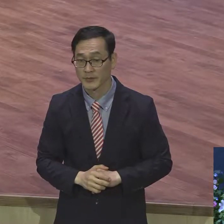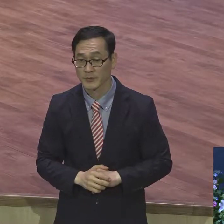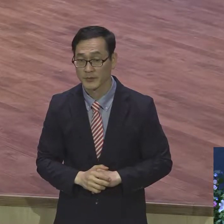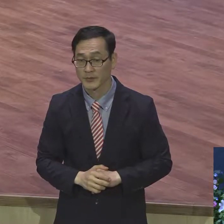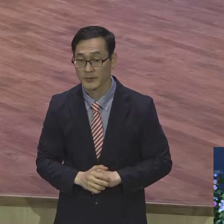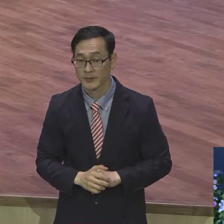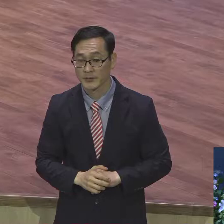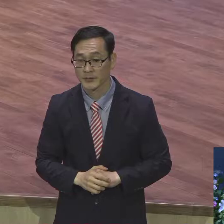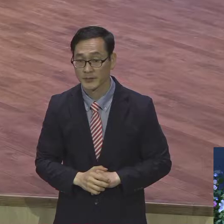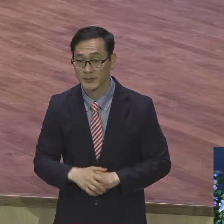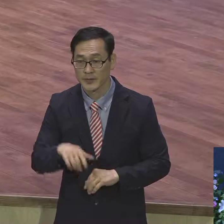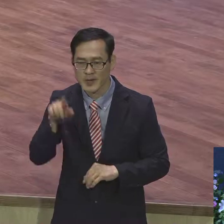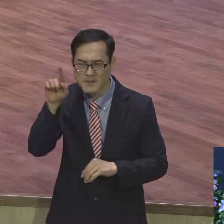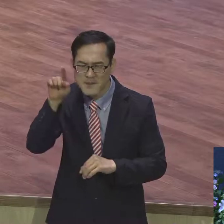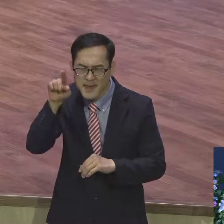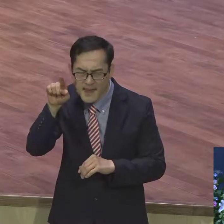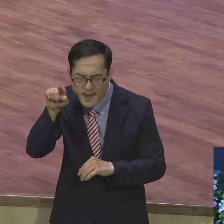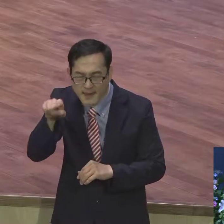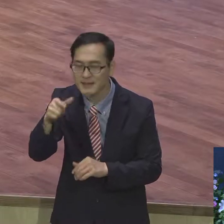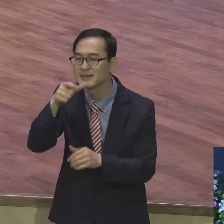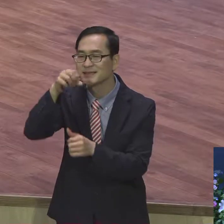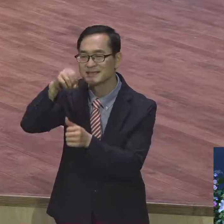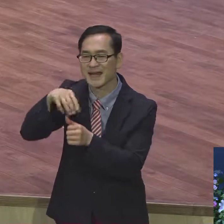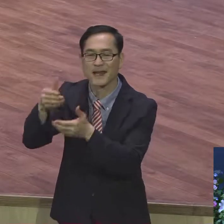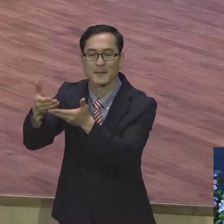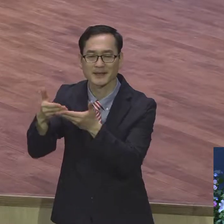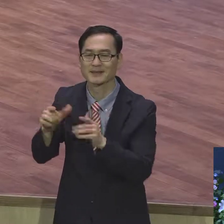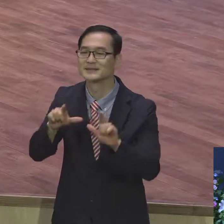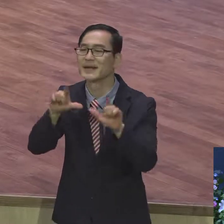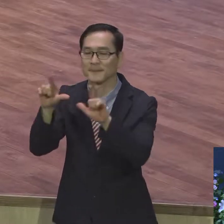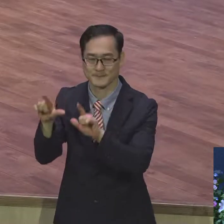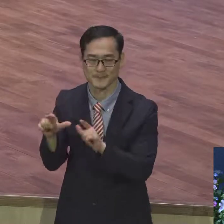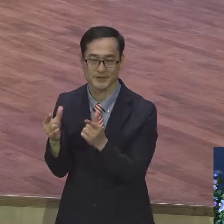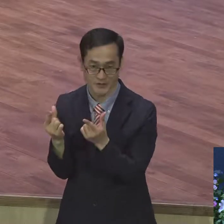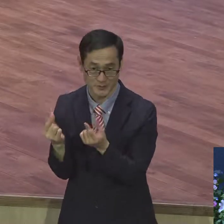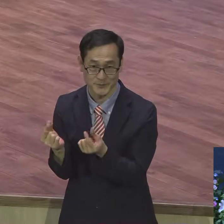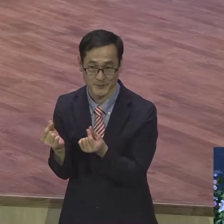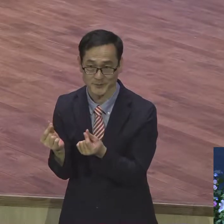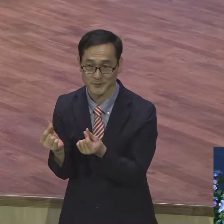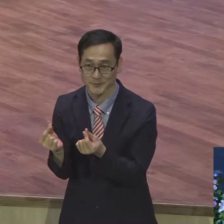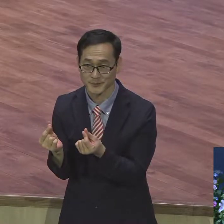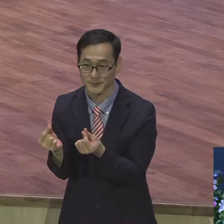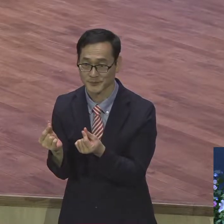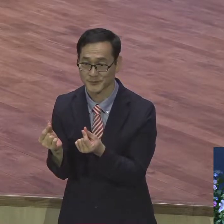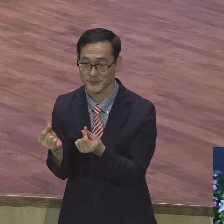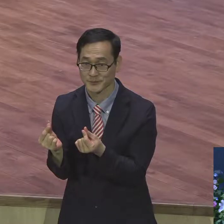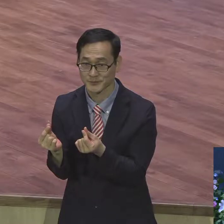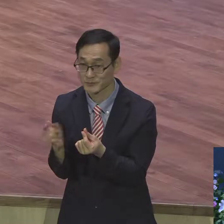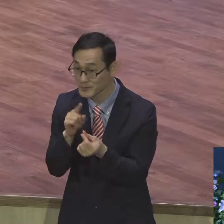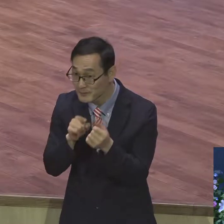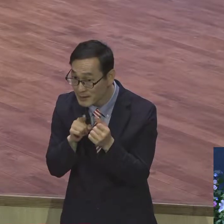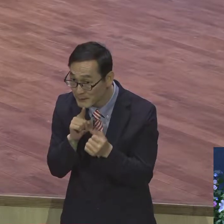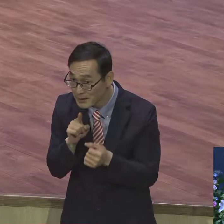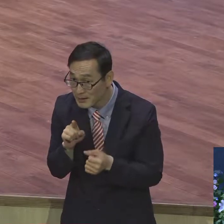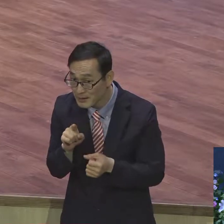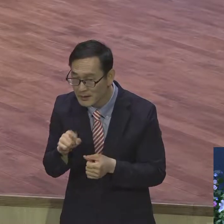매일 세례받는 삶을 살아요. 매일 세례받는 삶. 이게 무슨 말입니까 날마다